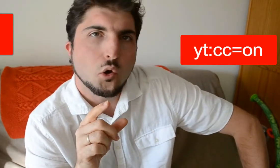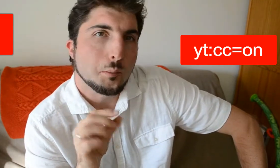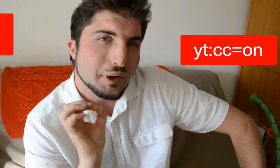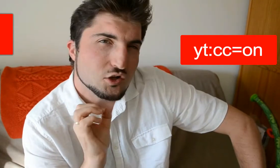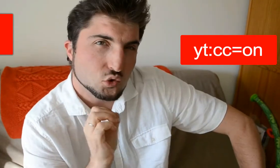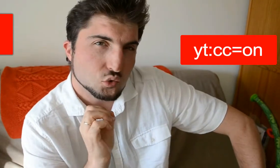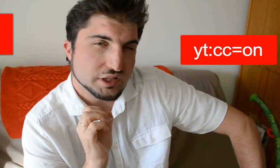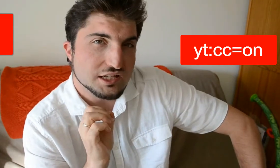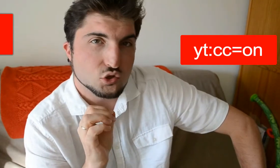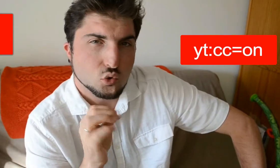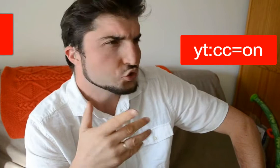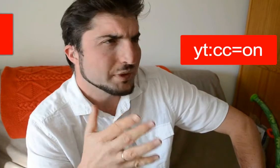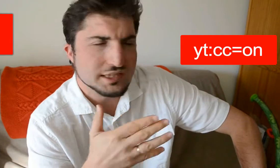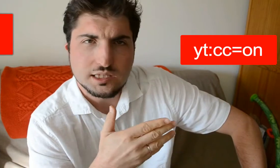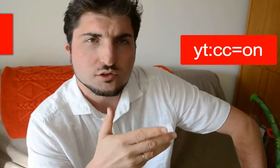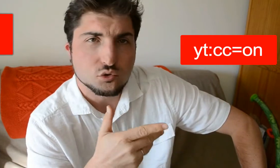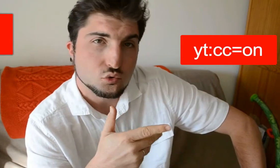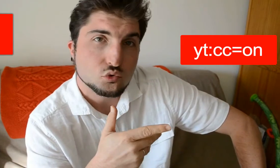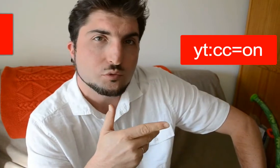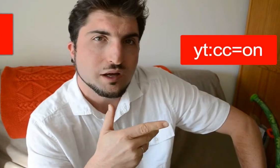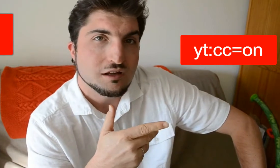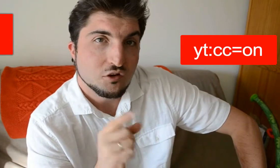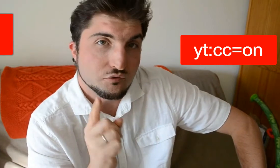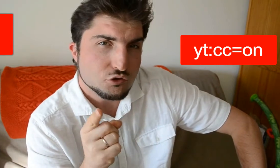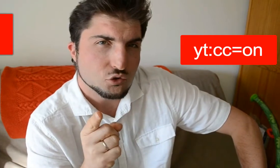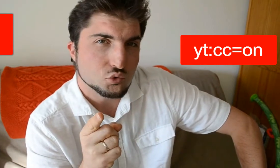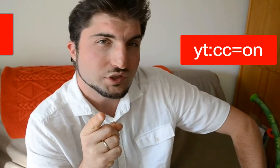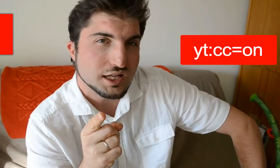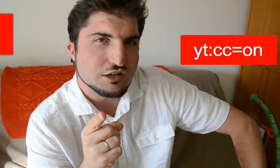pas le sous-titrage automatique de YouTube, votre sous-titrage.